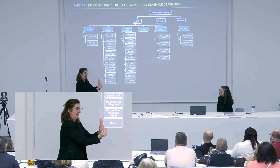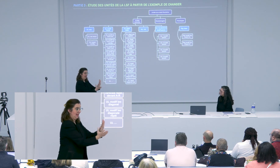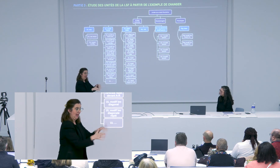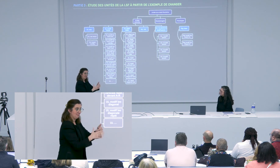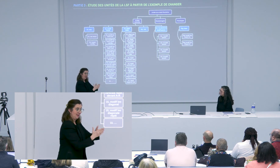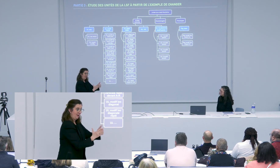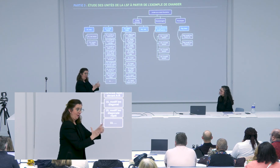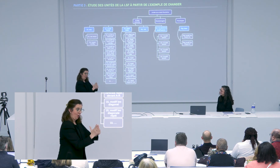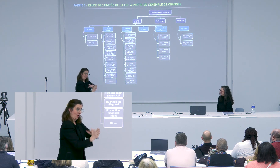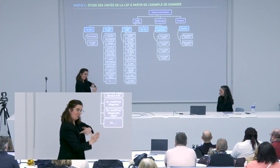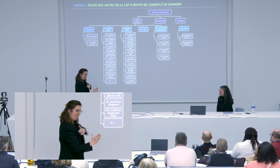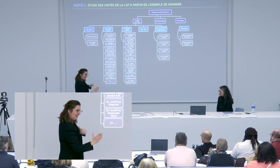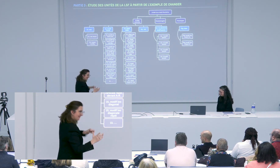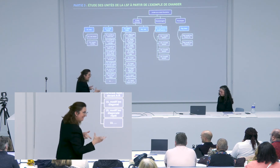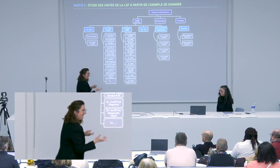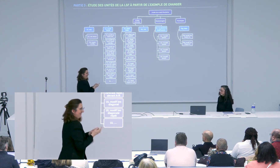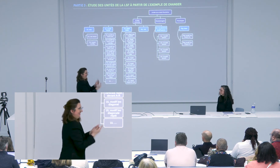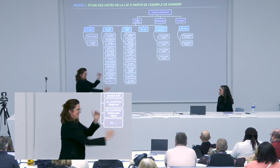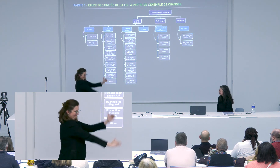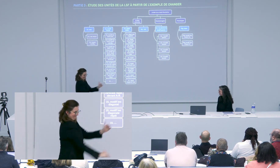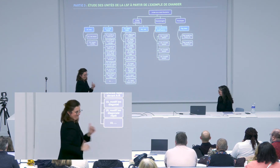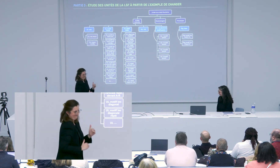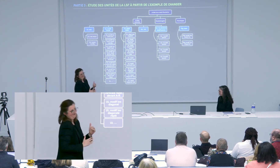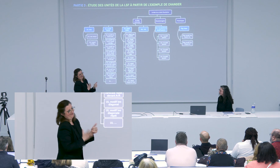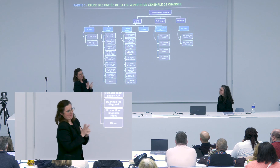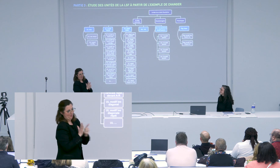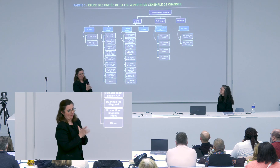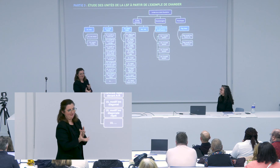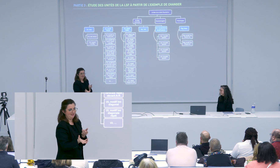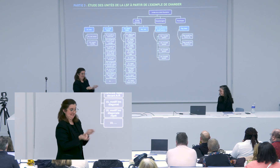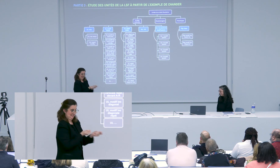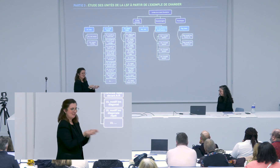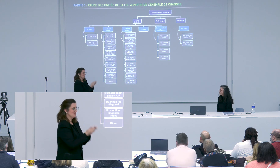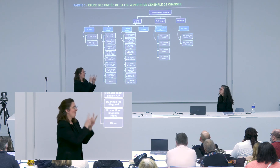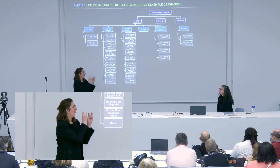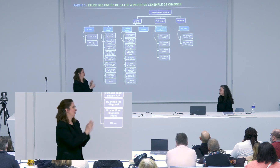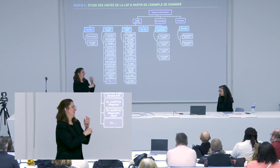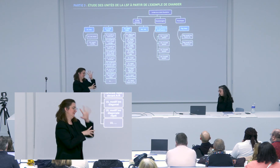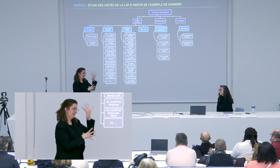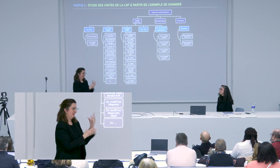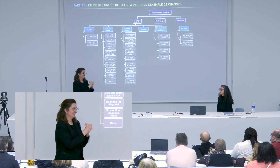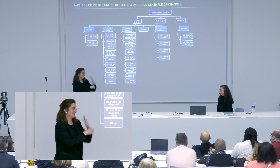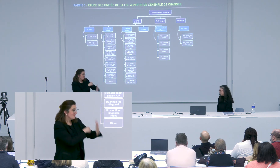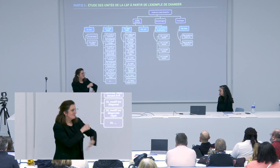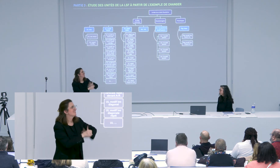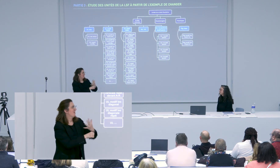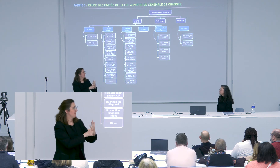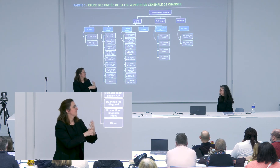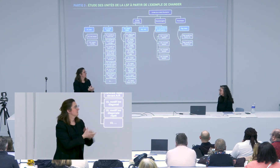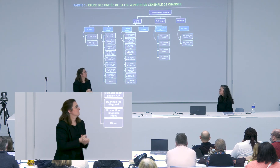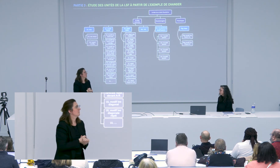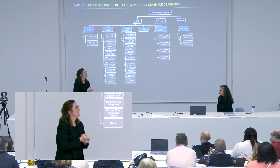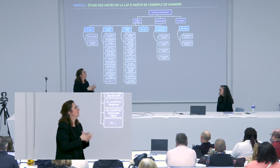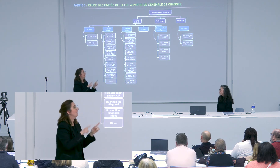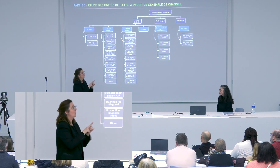oeuvre de recherche doctorale et puis moi-même j'ai participé tu m'as fait confiance pour te guider dans cette recherche doctorale dans cette